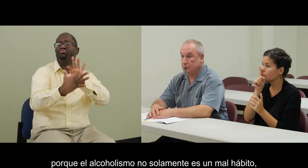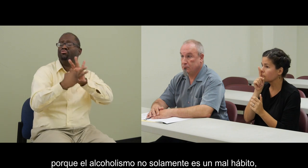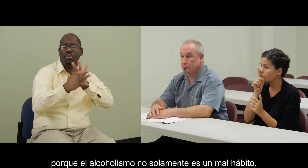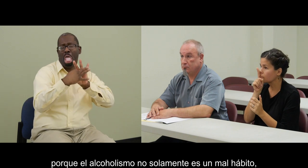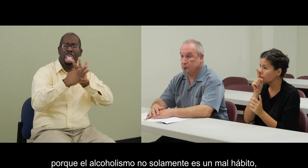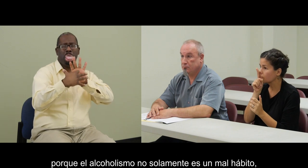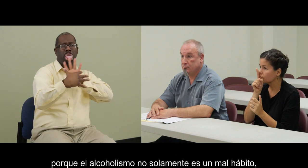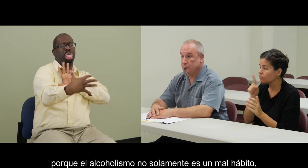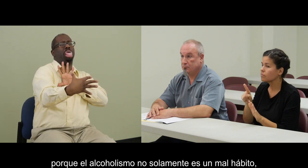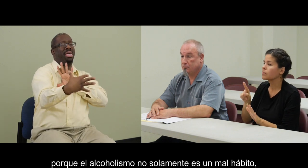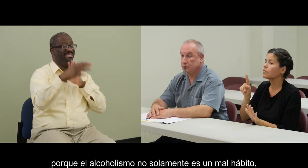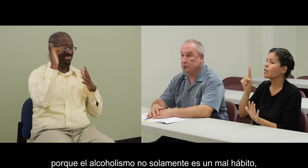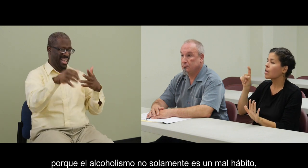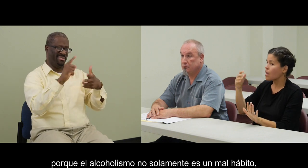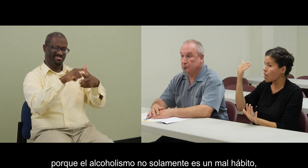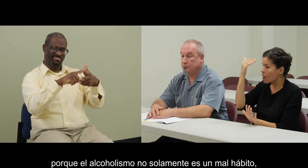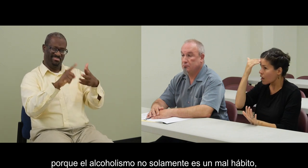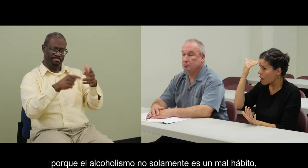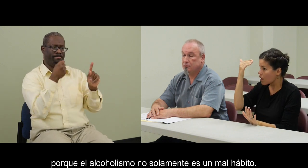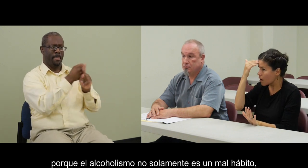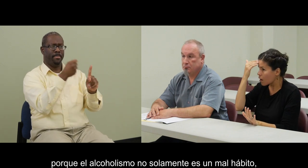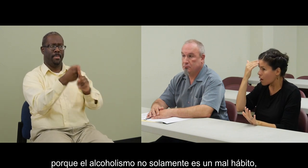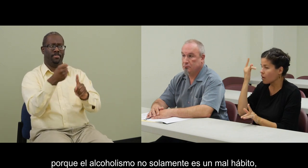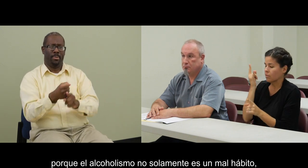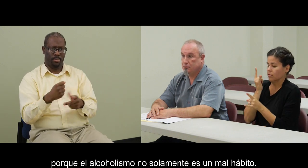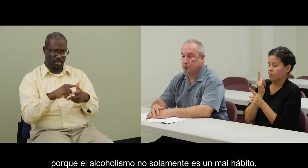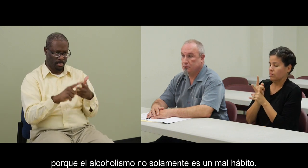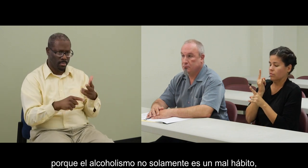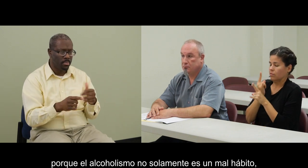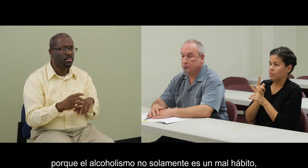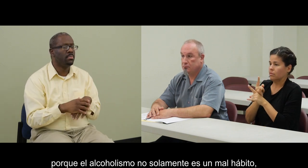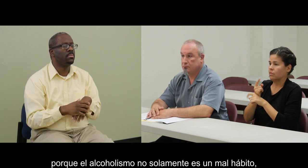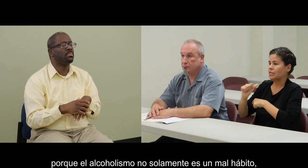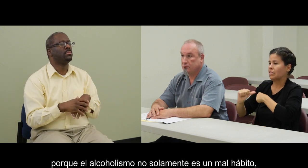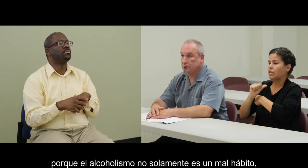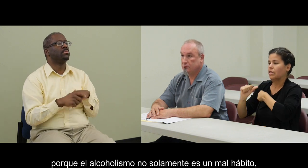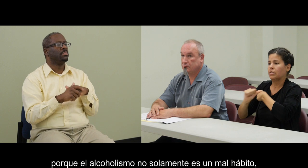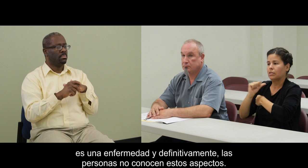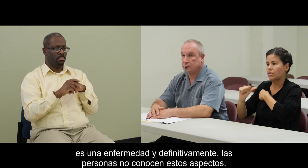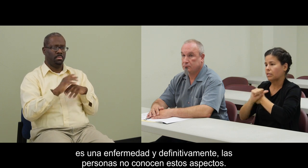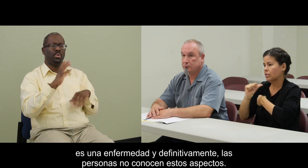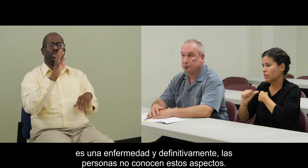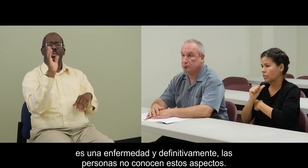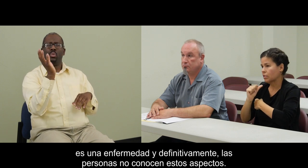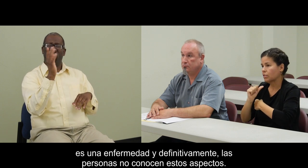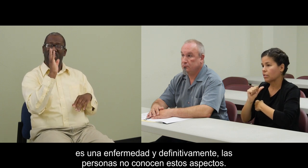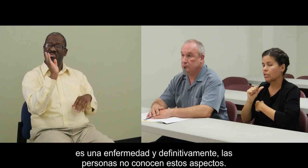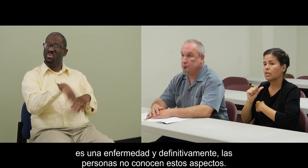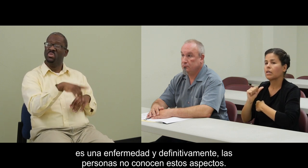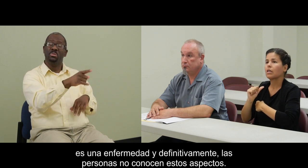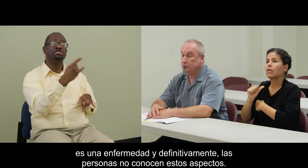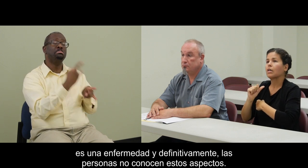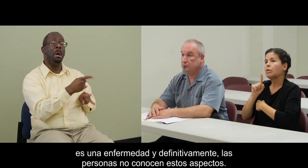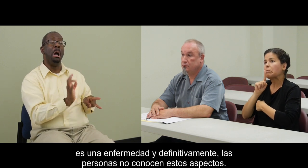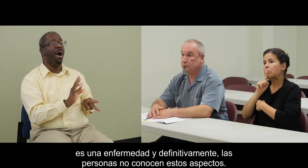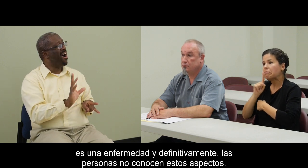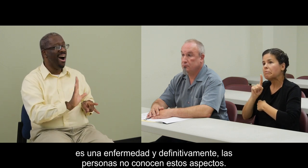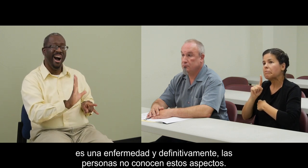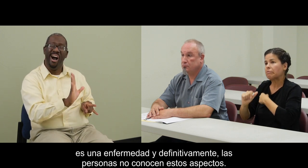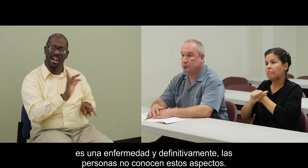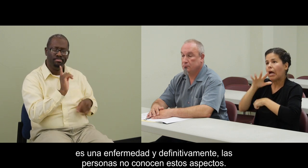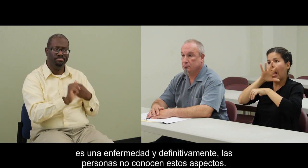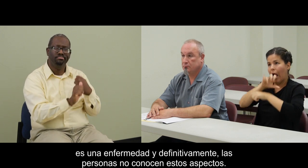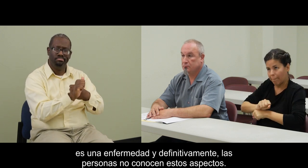Porque el alcoholismo no solamente es un mal hábito, es una enfermedad.